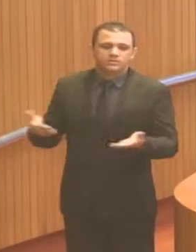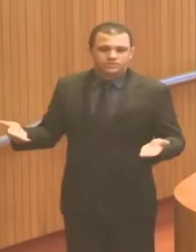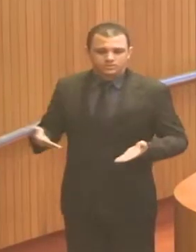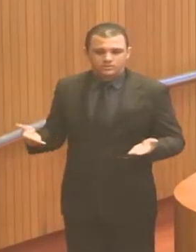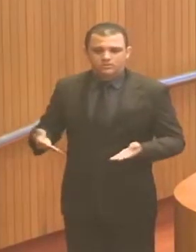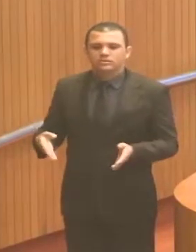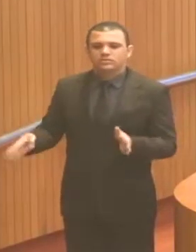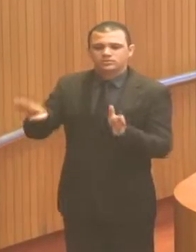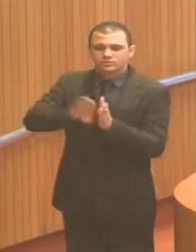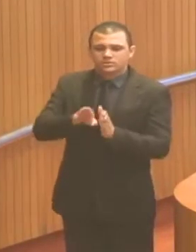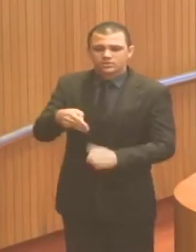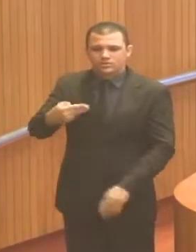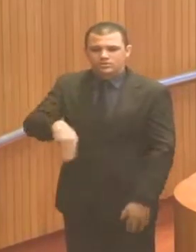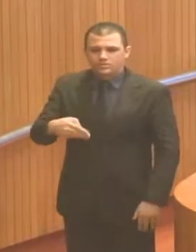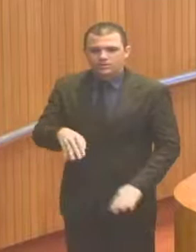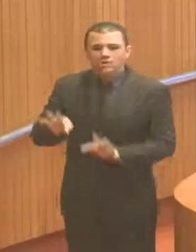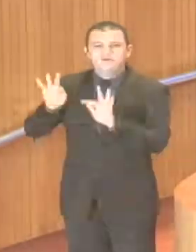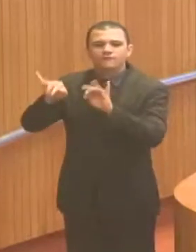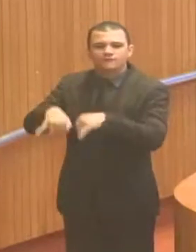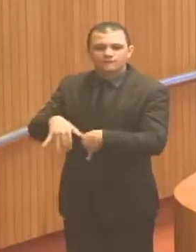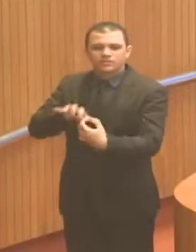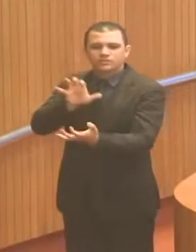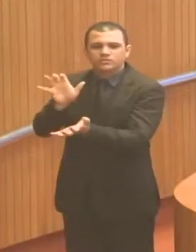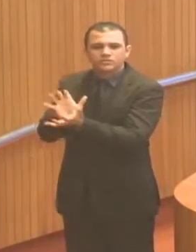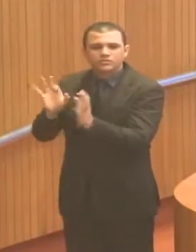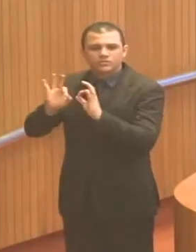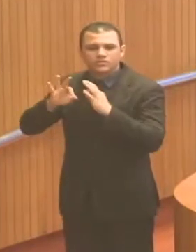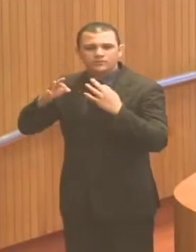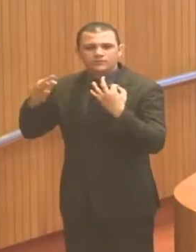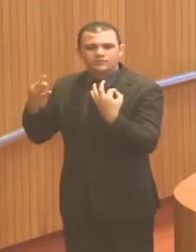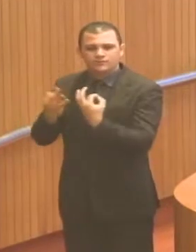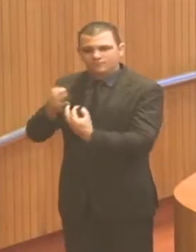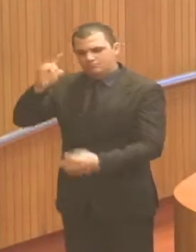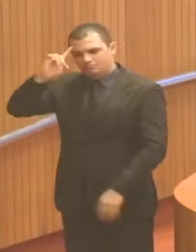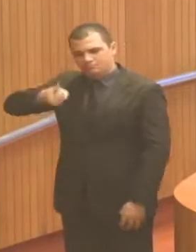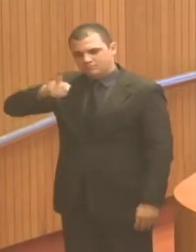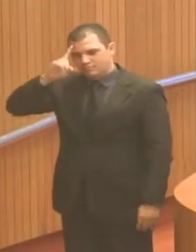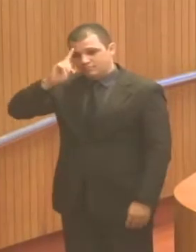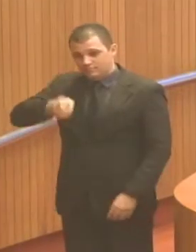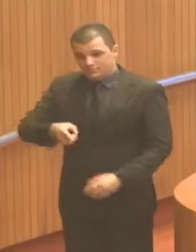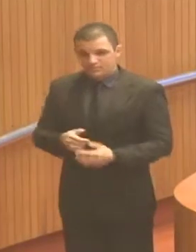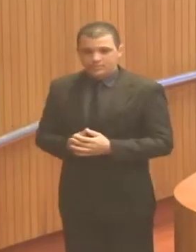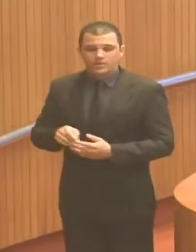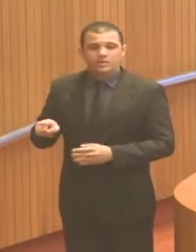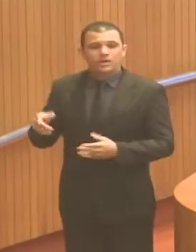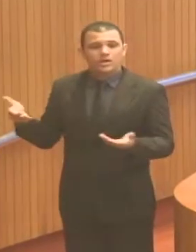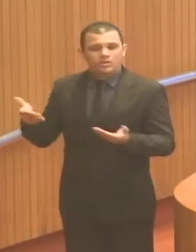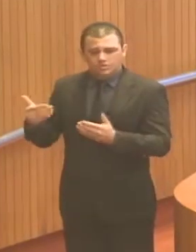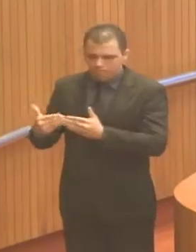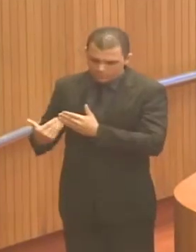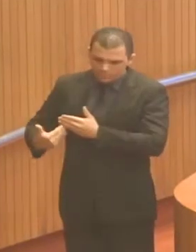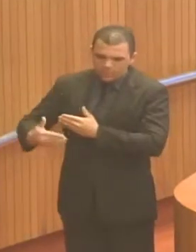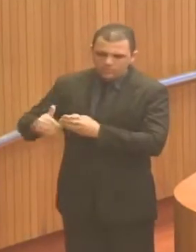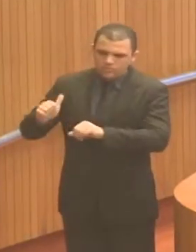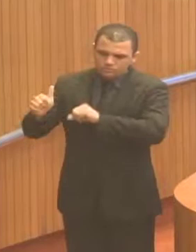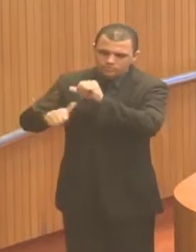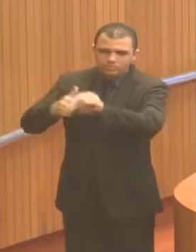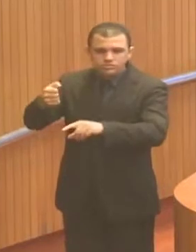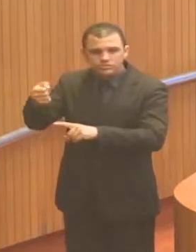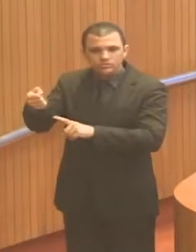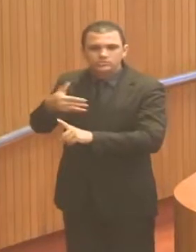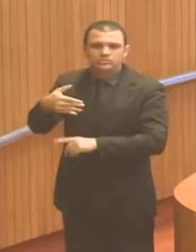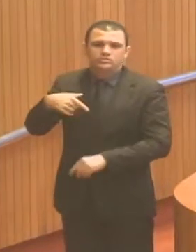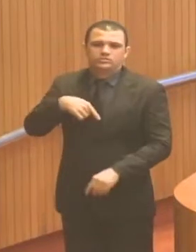fim de uma oligarquia. é o início de um novo ciclo. E essa